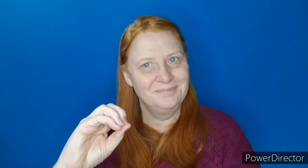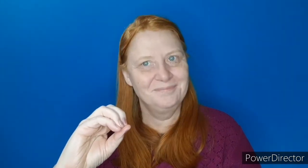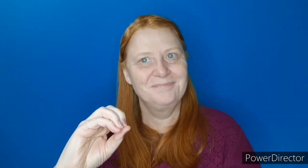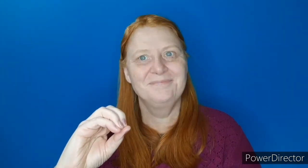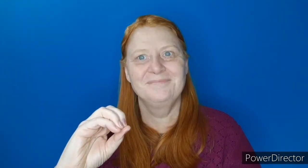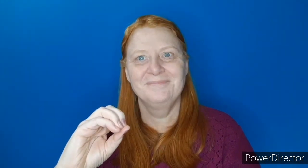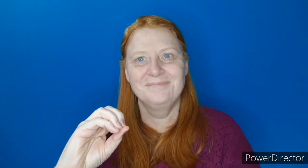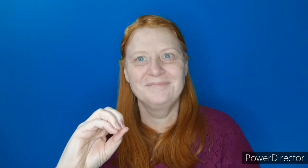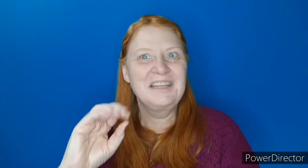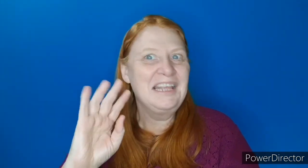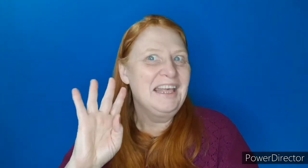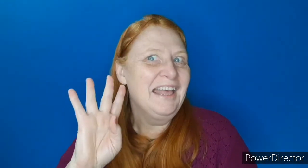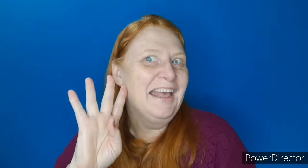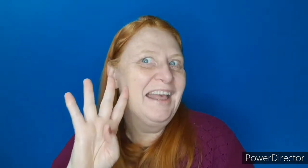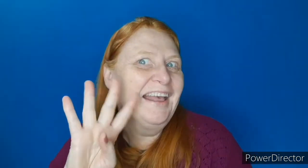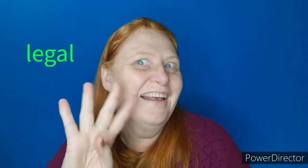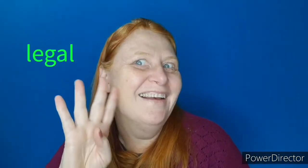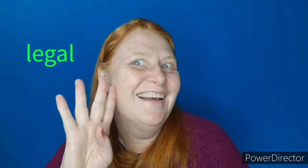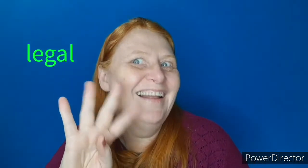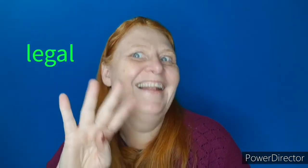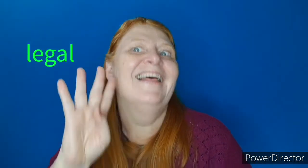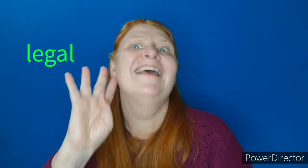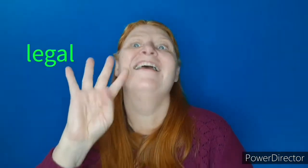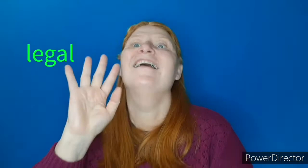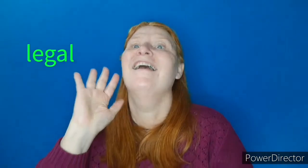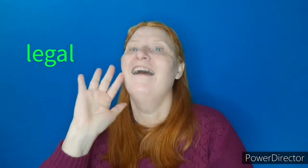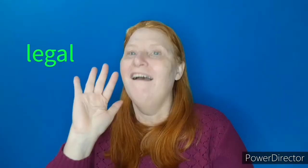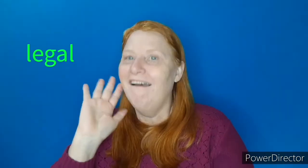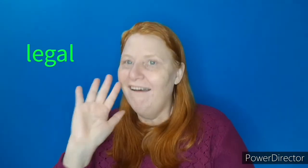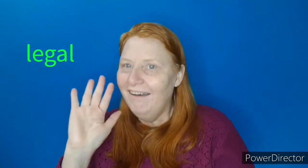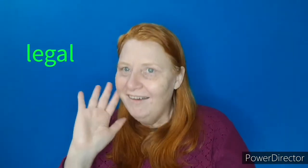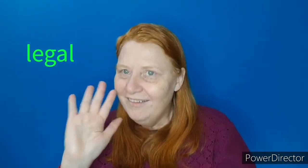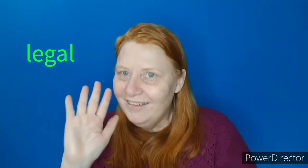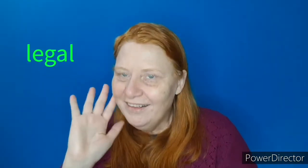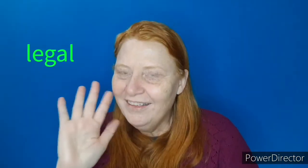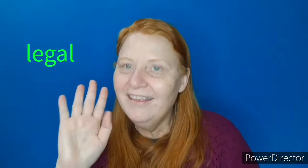Ok? Legal, né, gente? Isso.